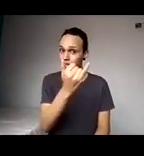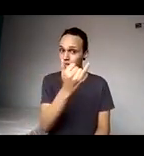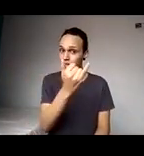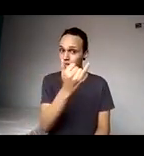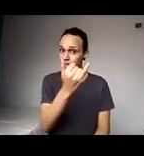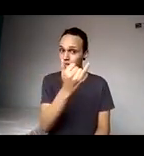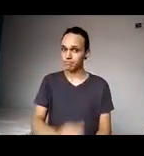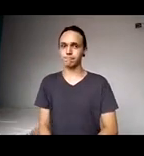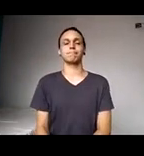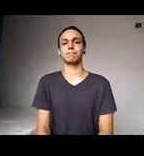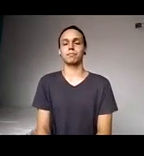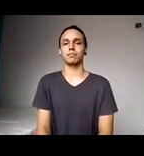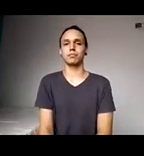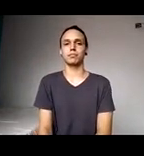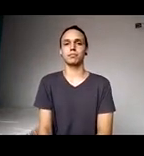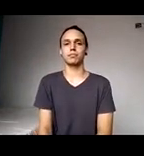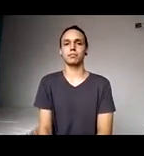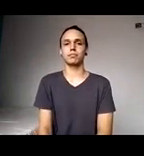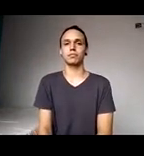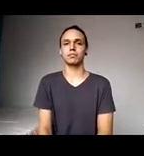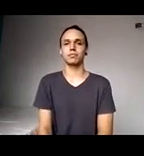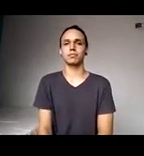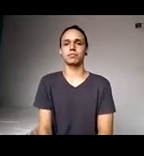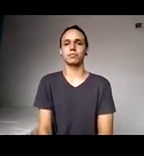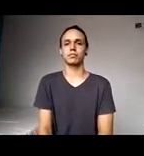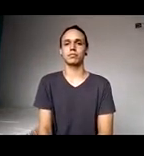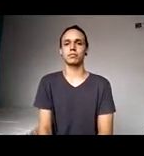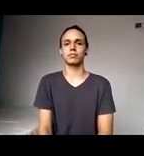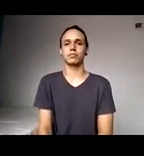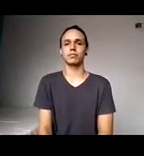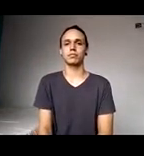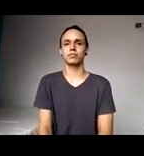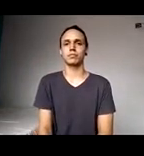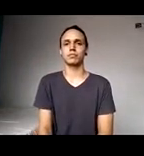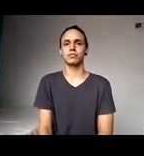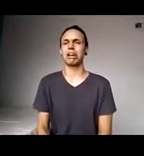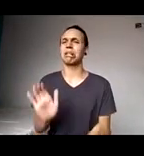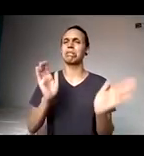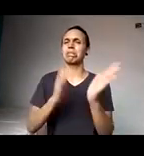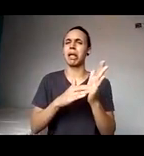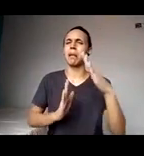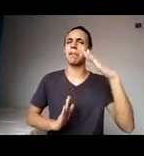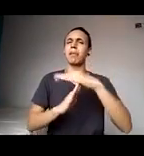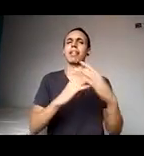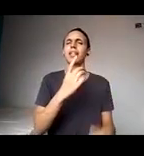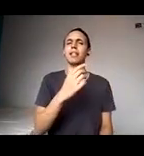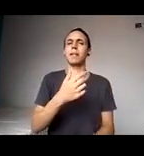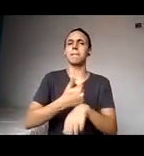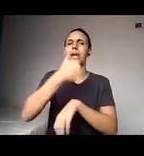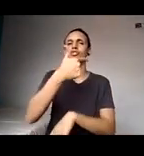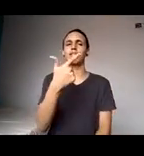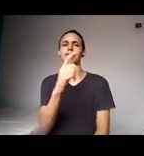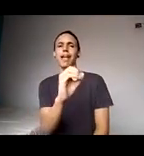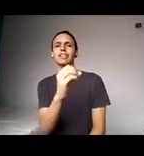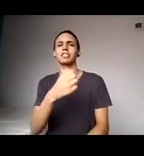A gente vai, inclusive, estender até no máximo o mês de 10, mês de 15, por conta do atraso, o pequeno atraso que a gente deu para que a